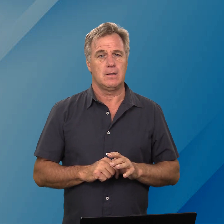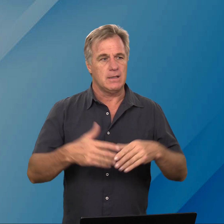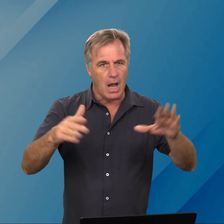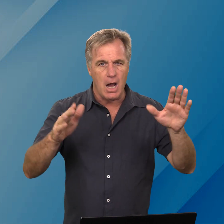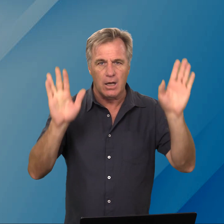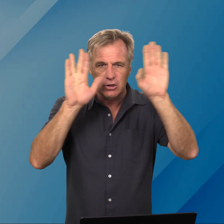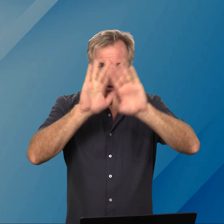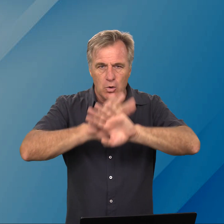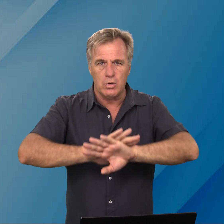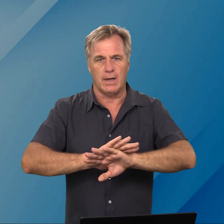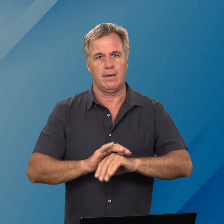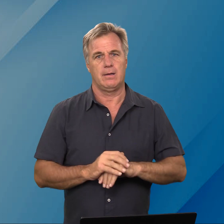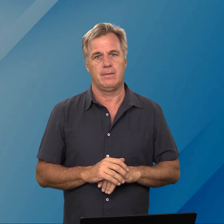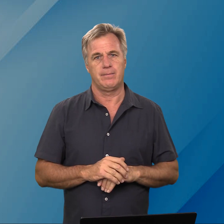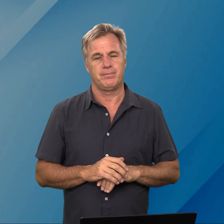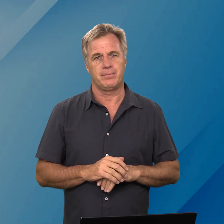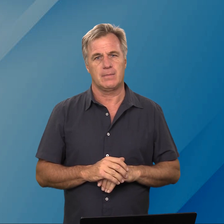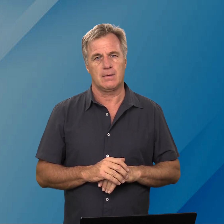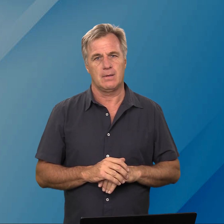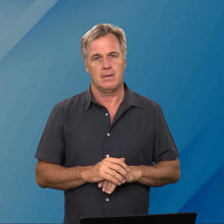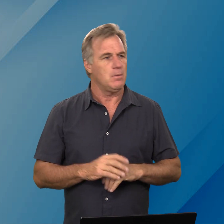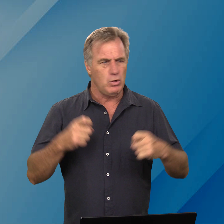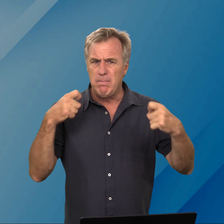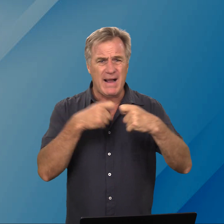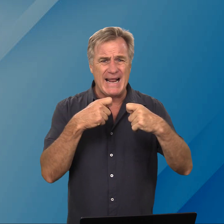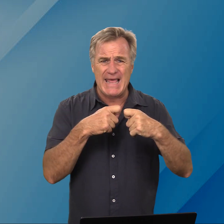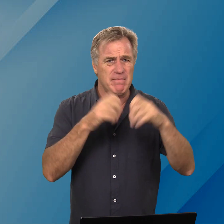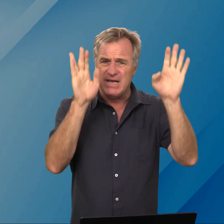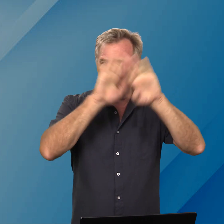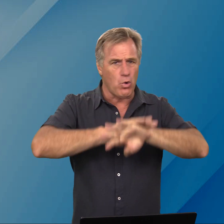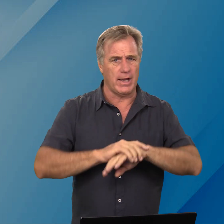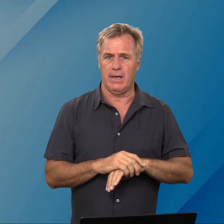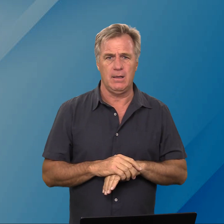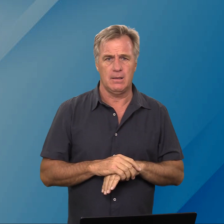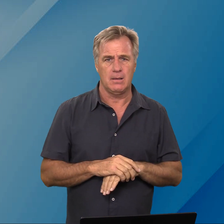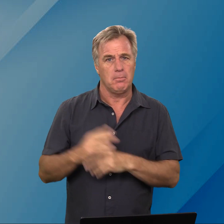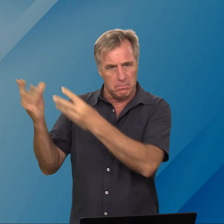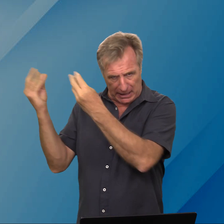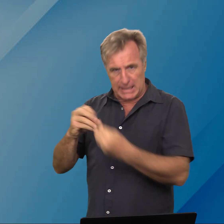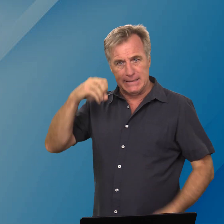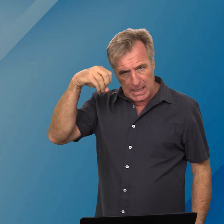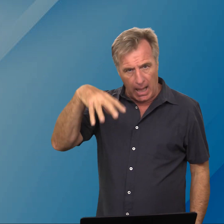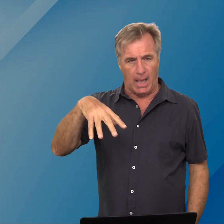jaag die donker moet nie pak klei met die donker nie bring die licht